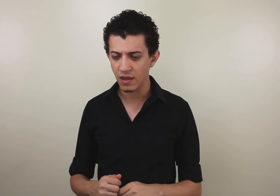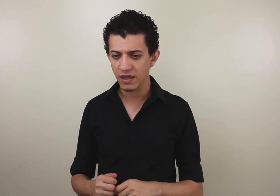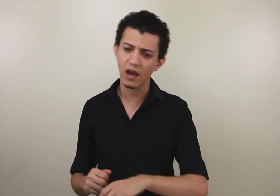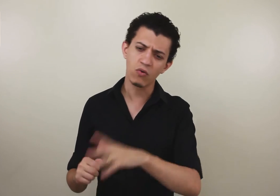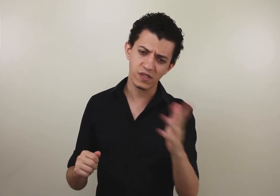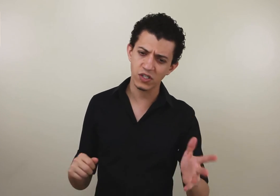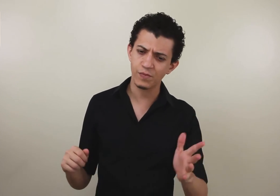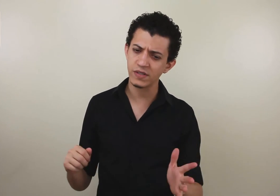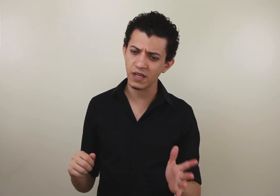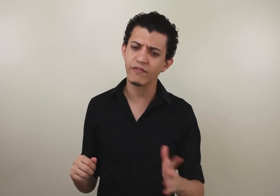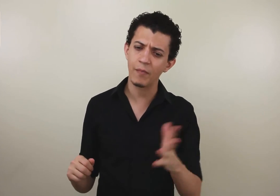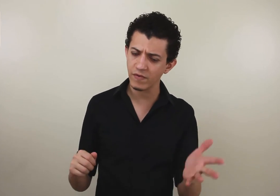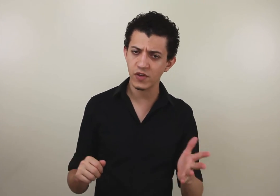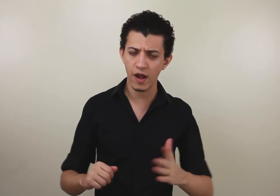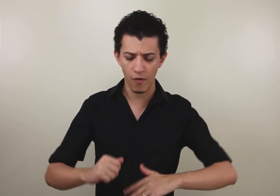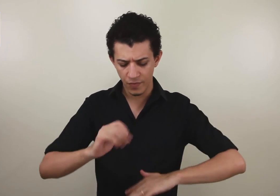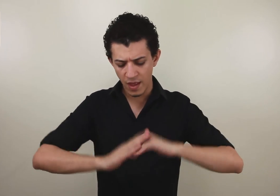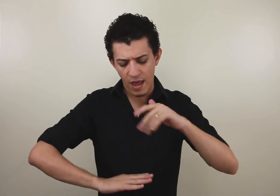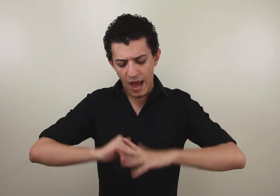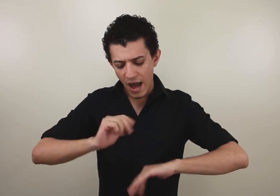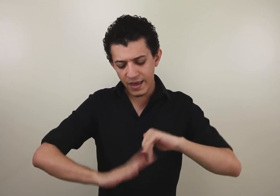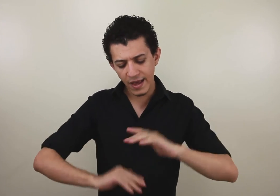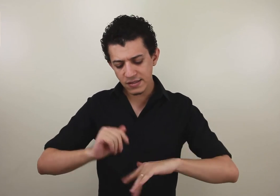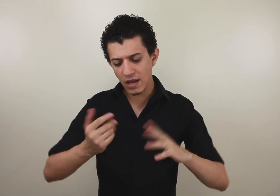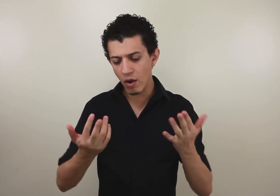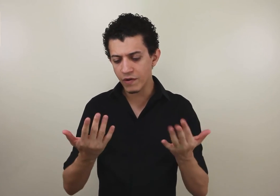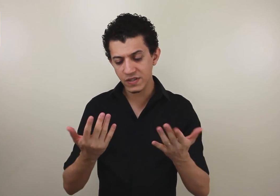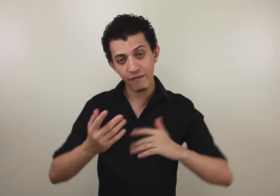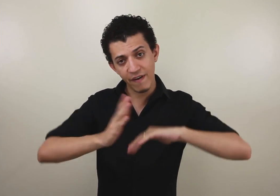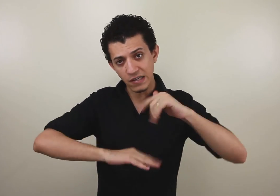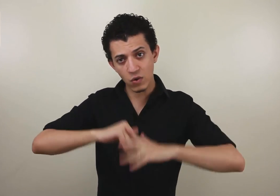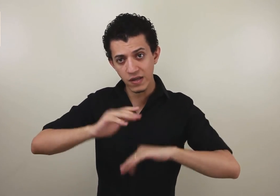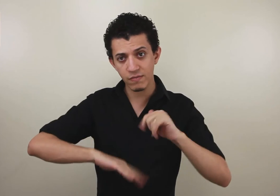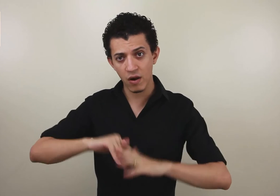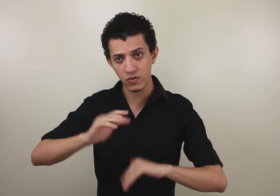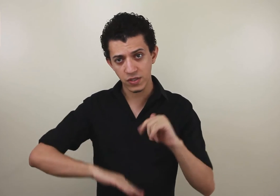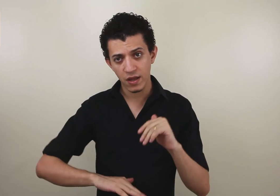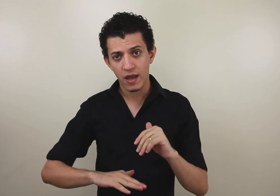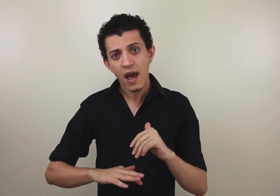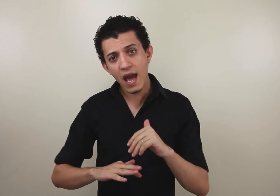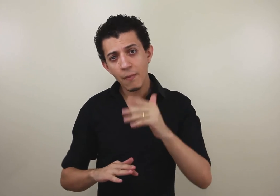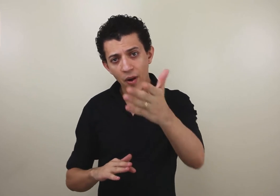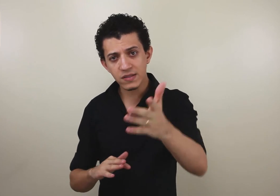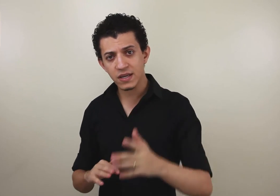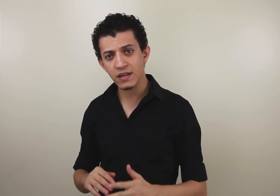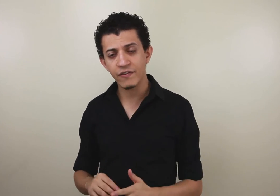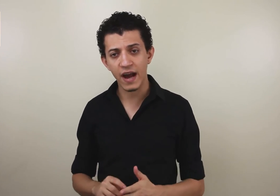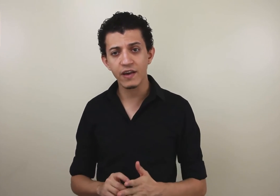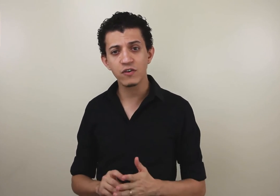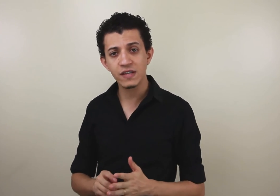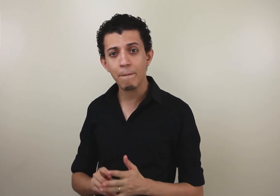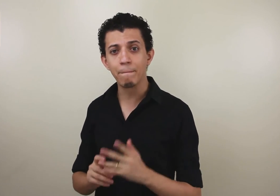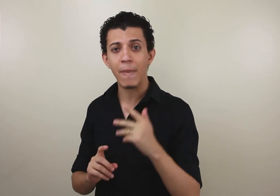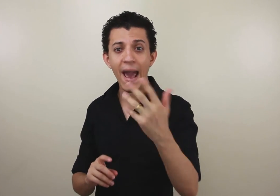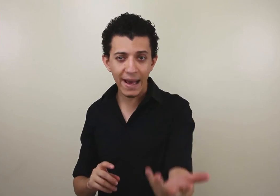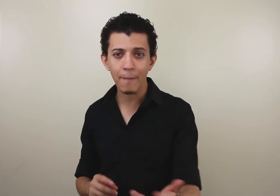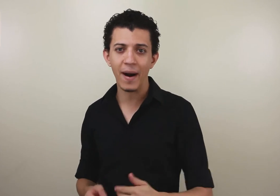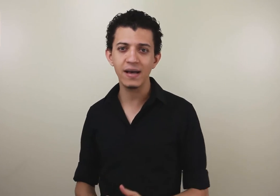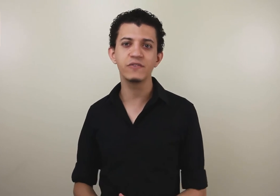Que, em algum sentido, pode significar profissional. Aqui, esse sinal é o que você faz com as mãos. Ele pode significar que você é capaz de